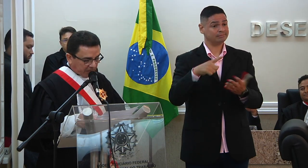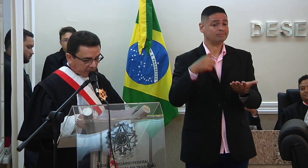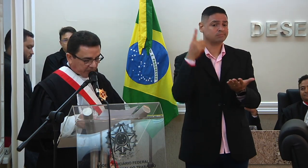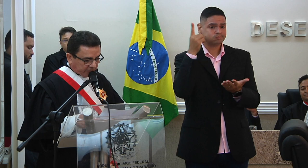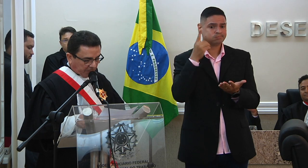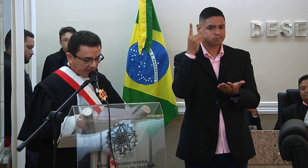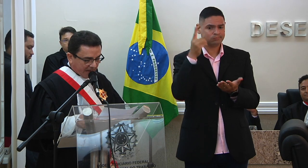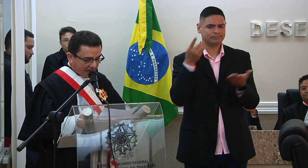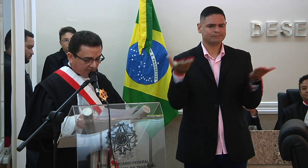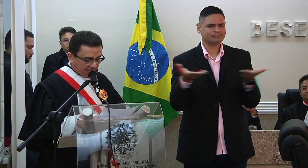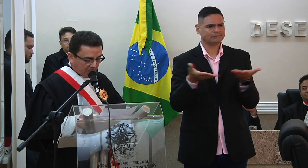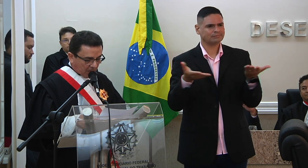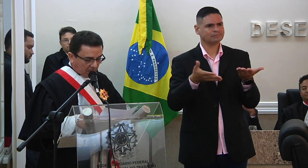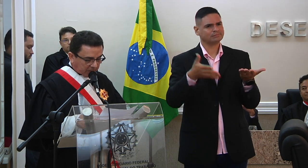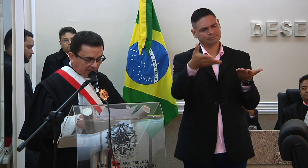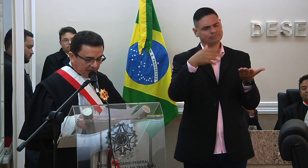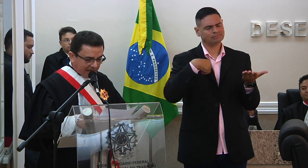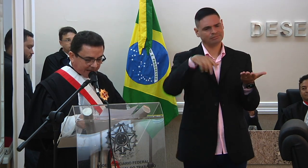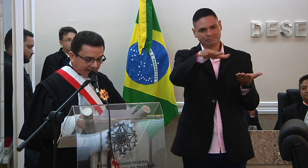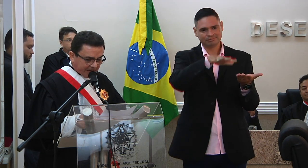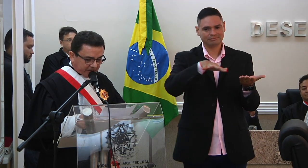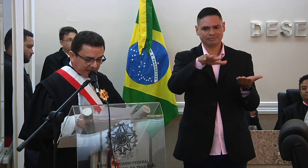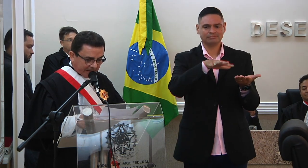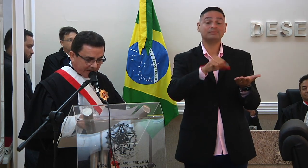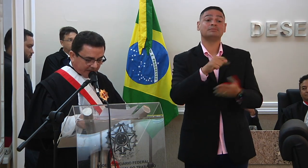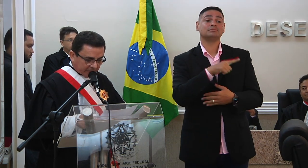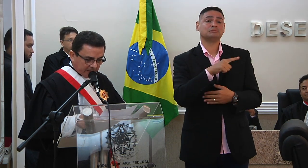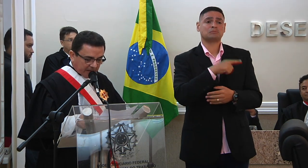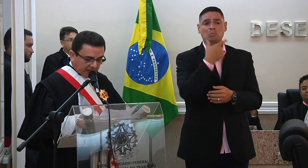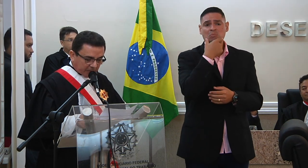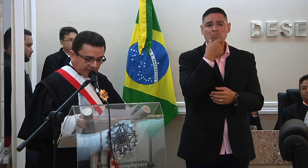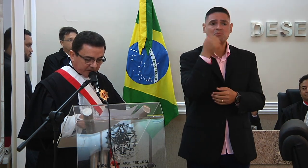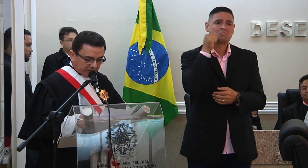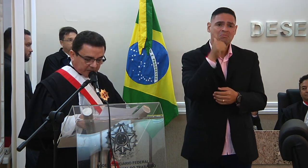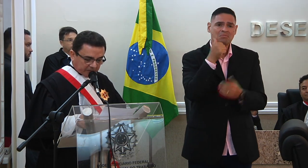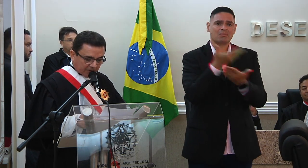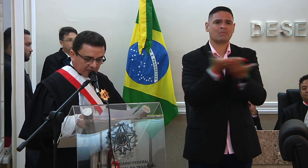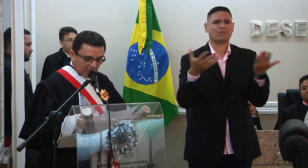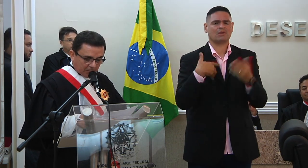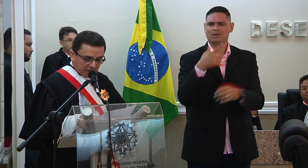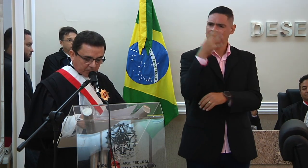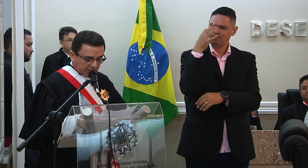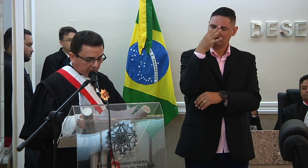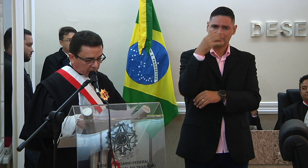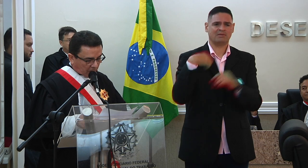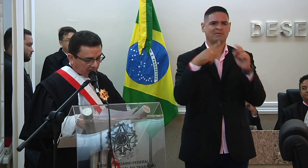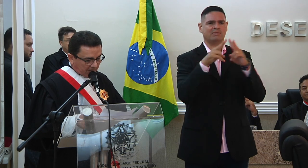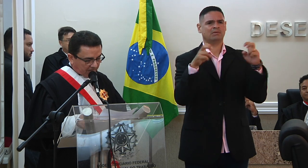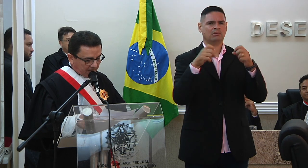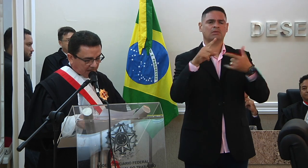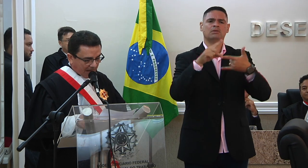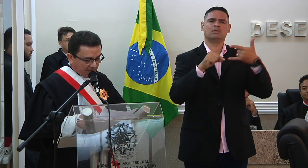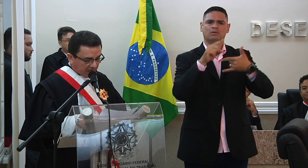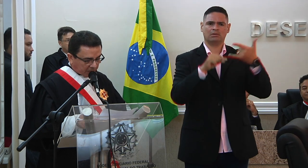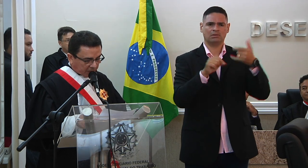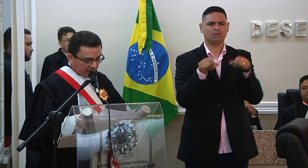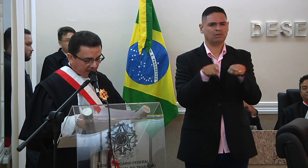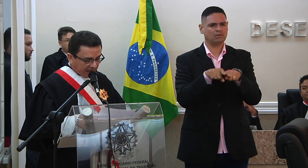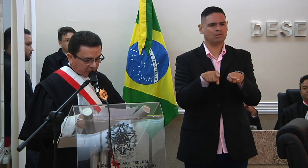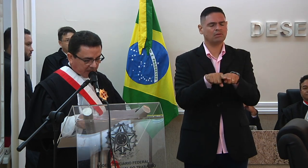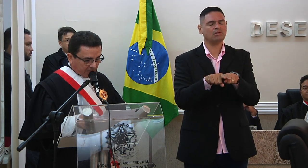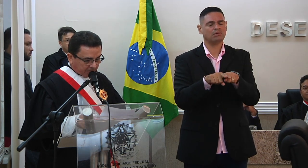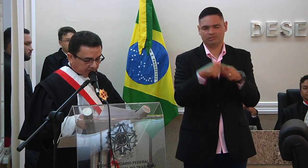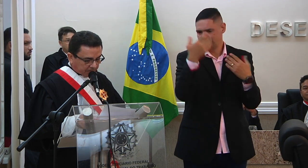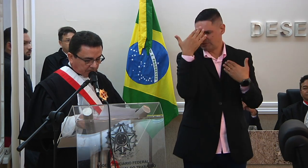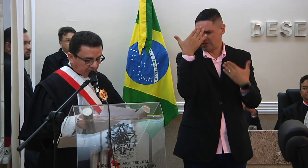o ambiente deste plenário como também aqueles e aquelas que nos assistem virtualmente pelo Youtube a minha